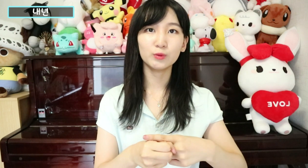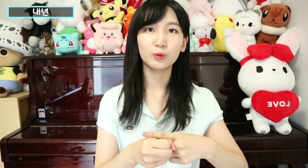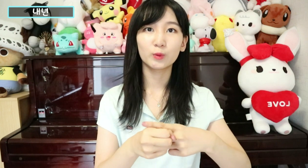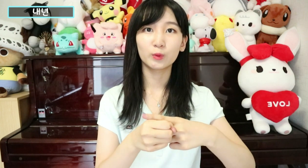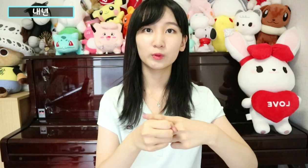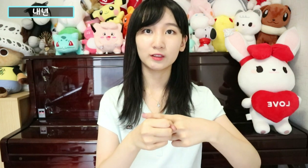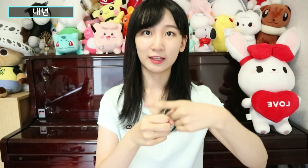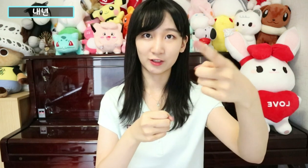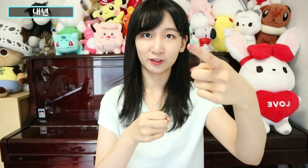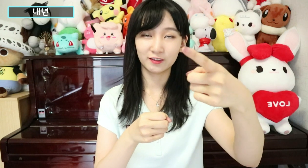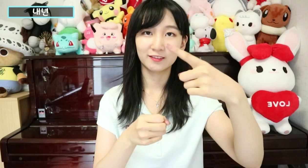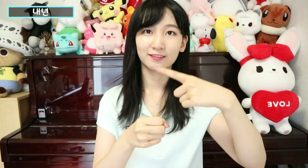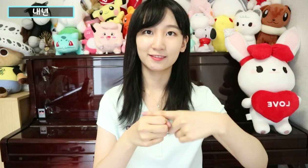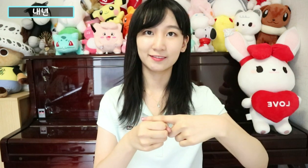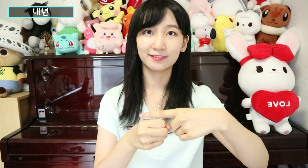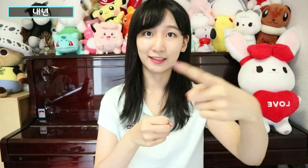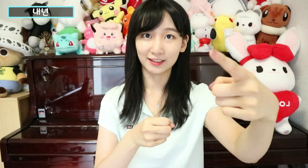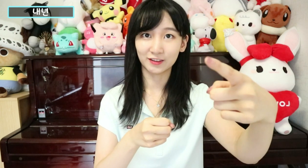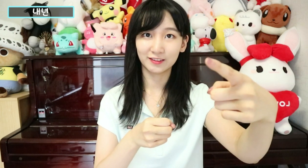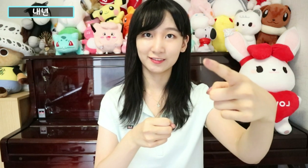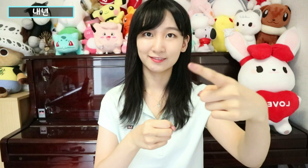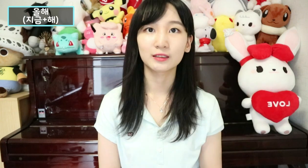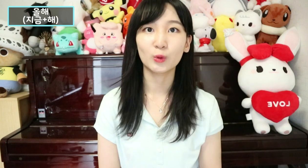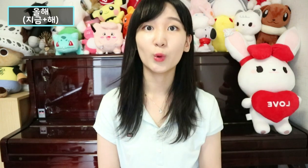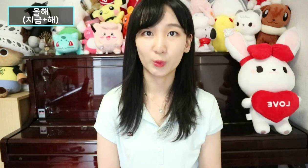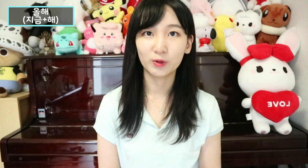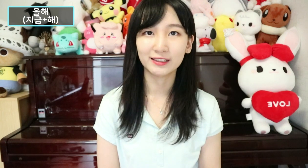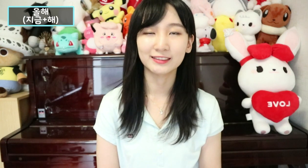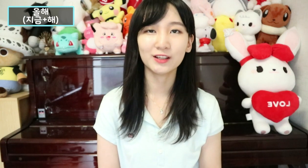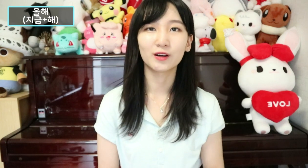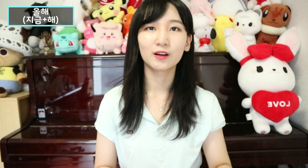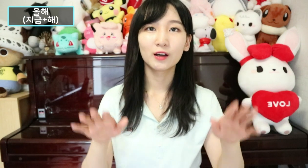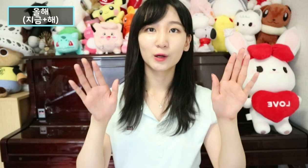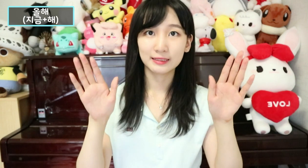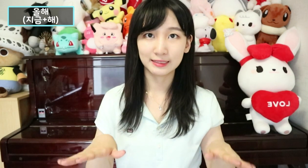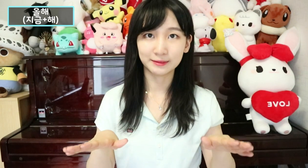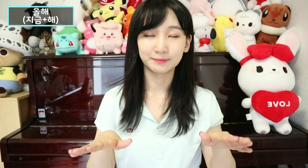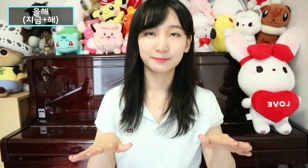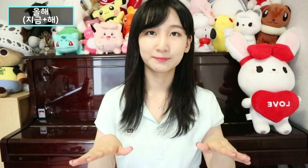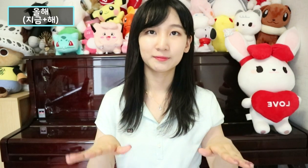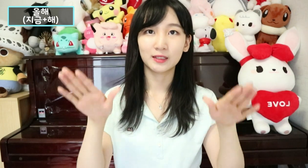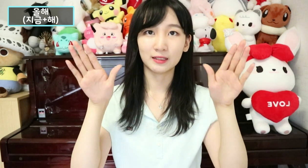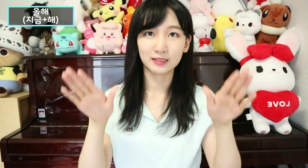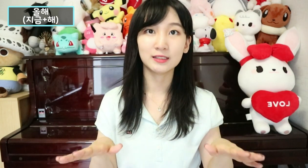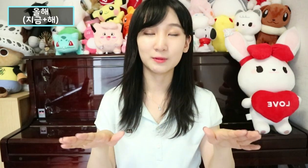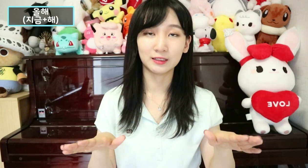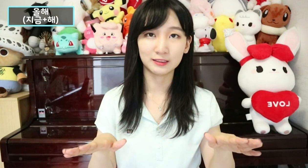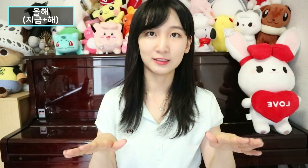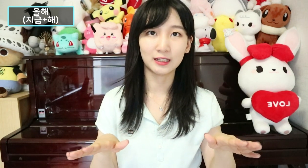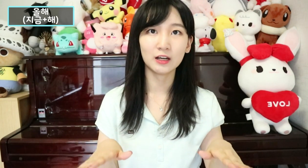내년. 내년. 그리고 올해는요. 지금. 이게 지금이라는 뜻이에요.